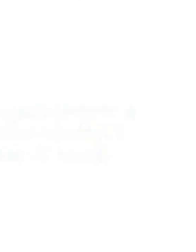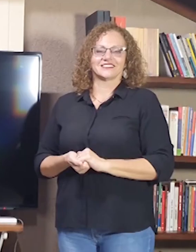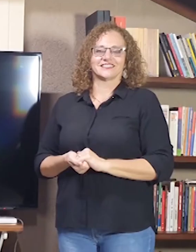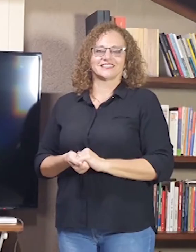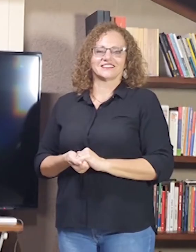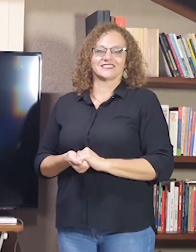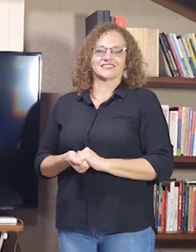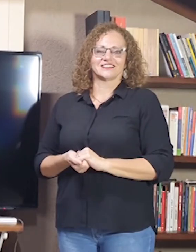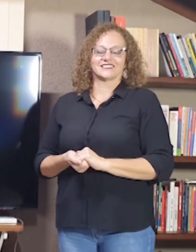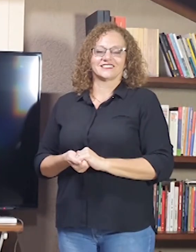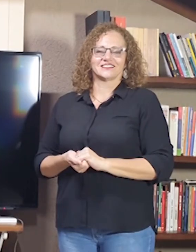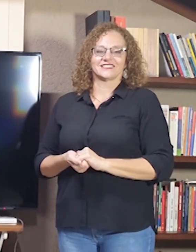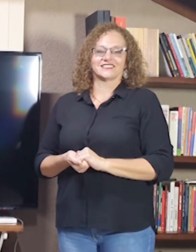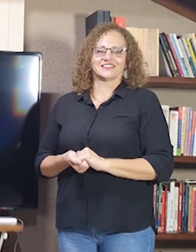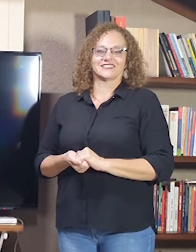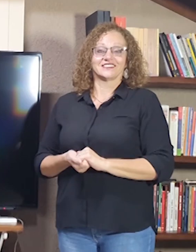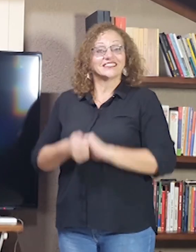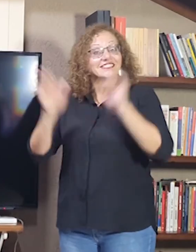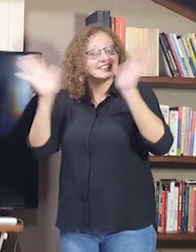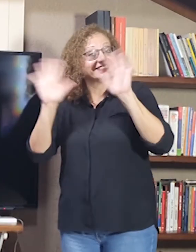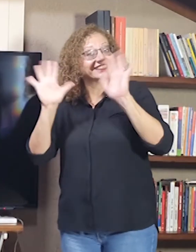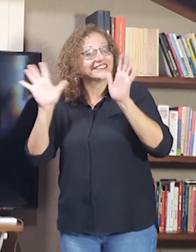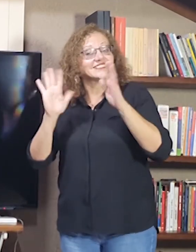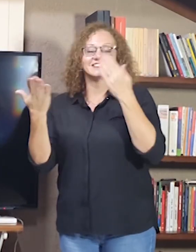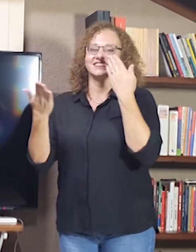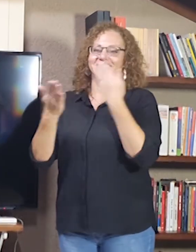Olá, esta é a nossa aula de número 3.